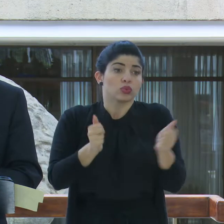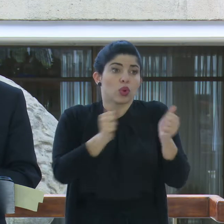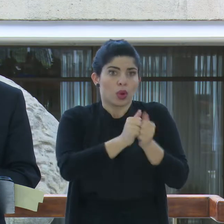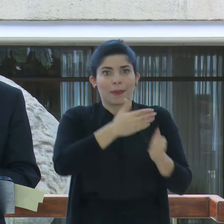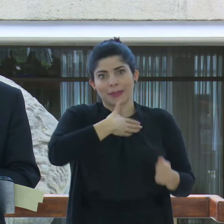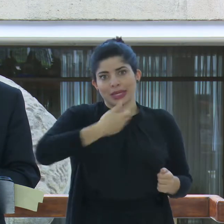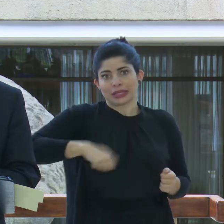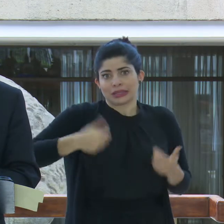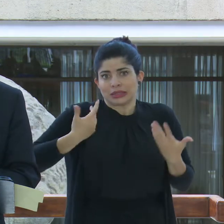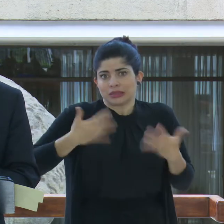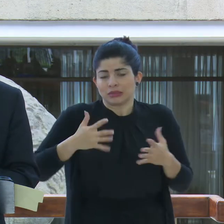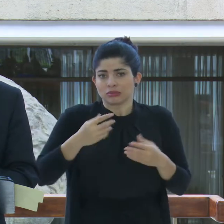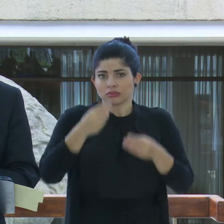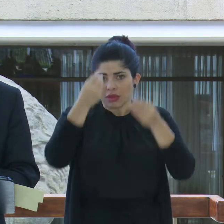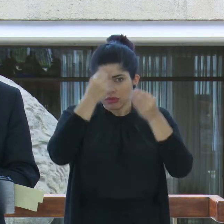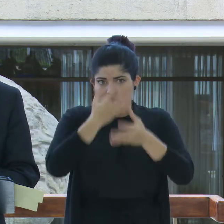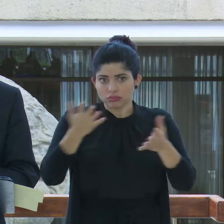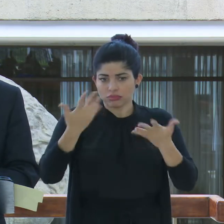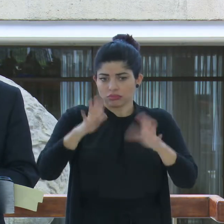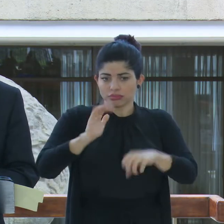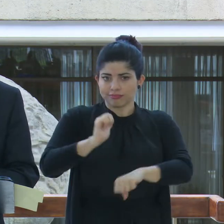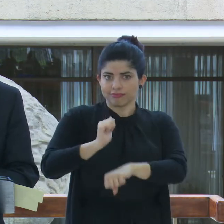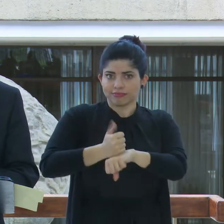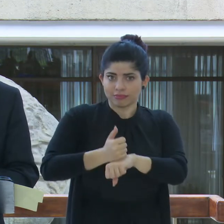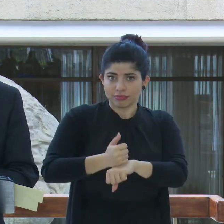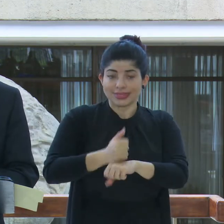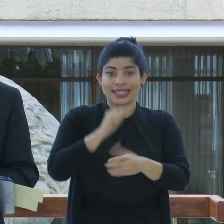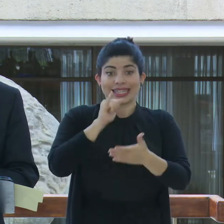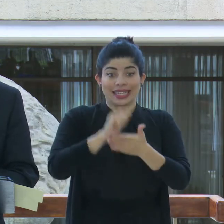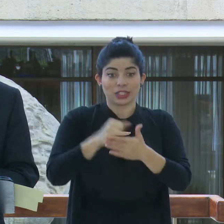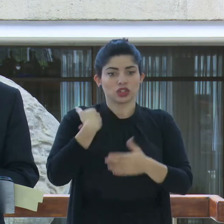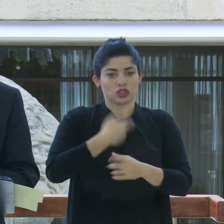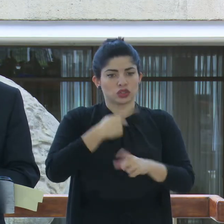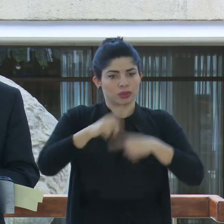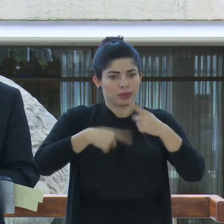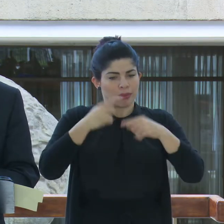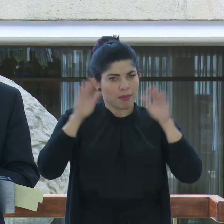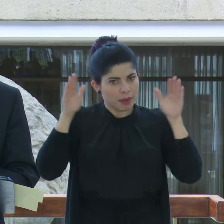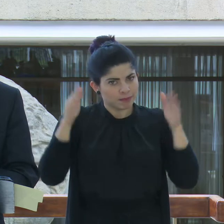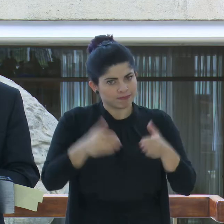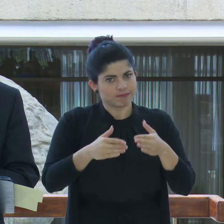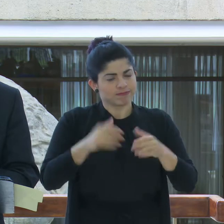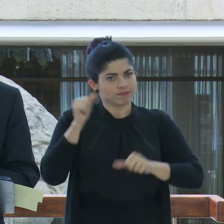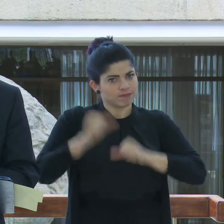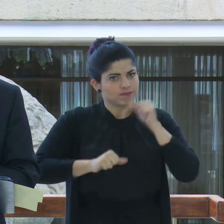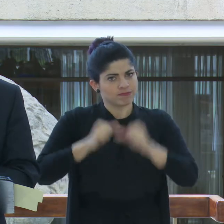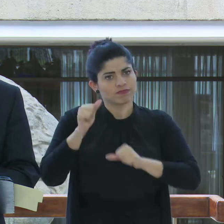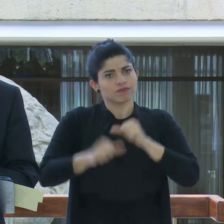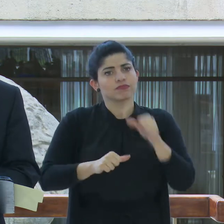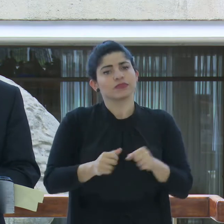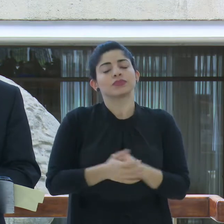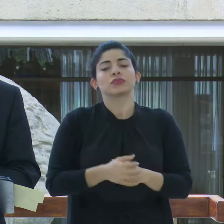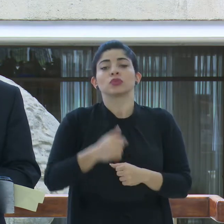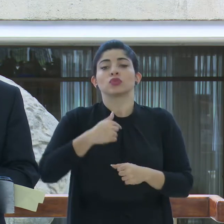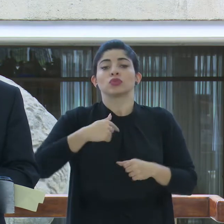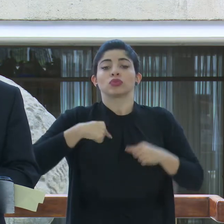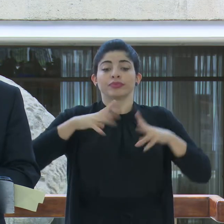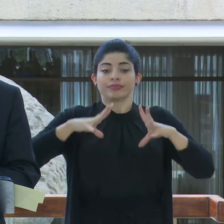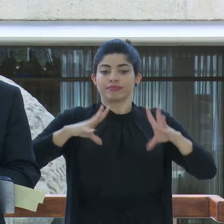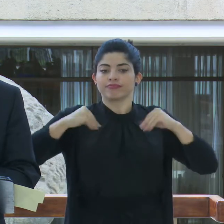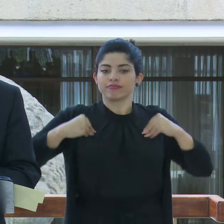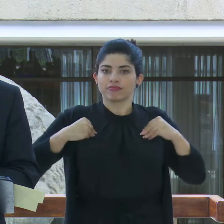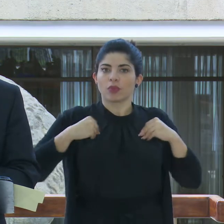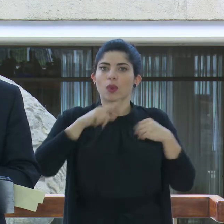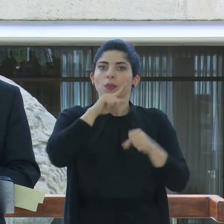lo ha fijado y lo ha establecido y a eso nos dedicaremos con empeño. Acepto el